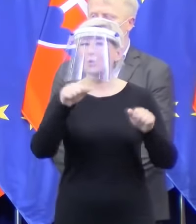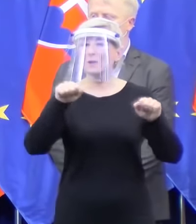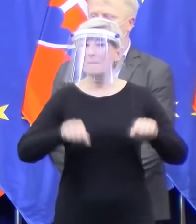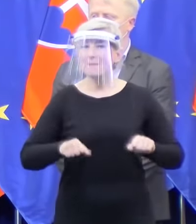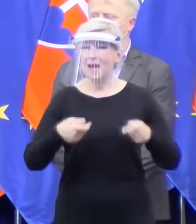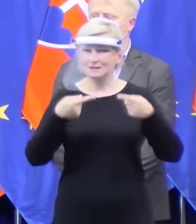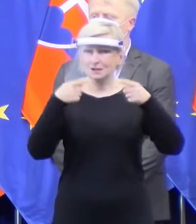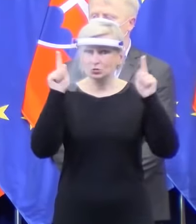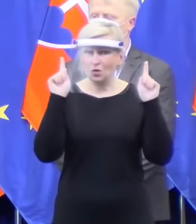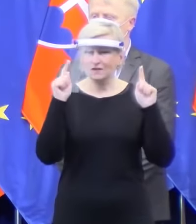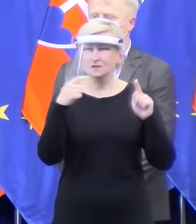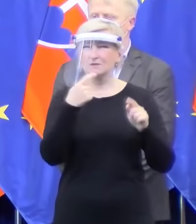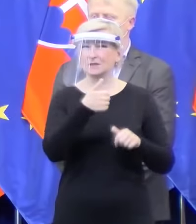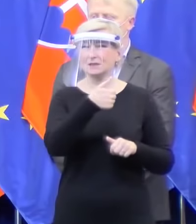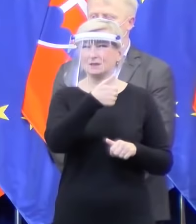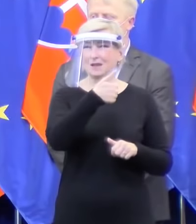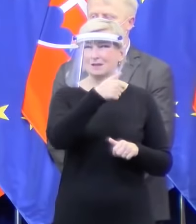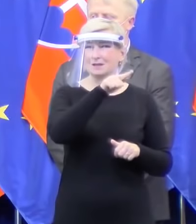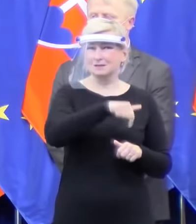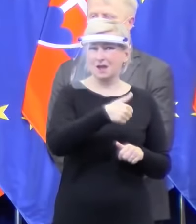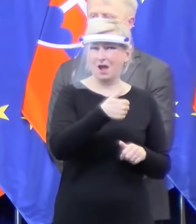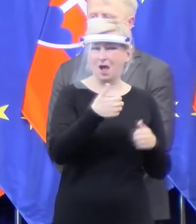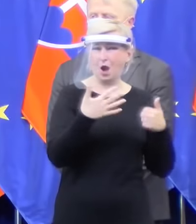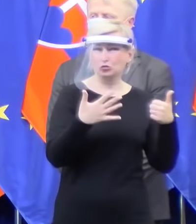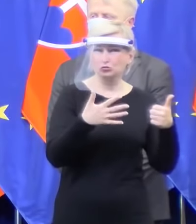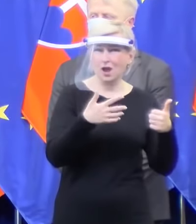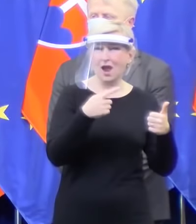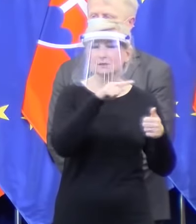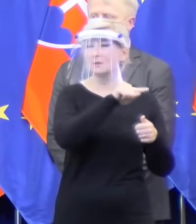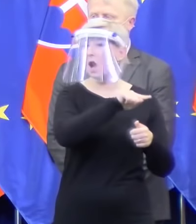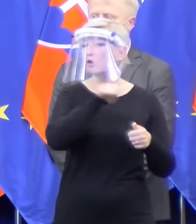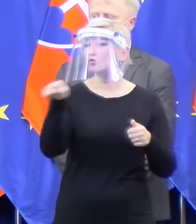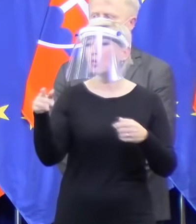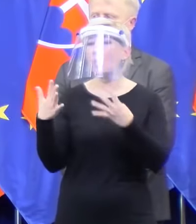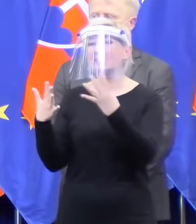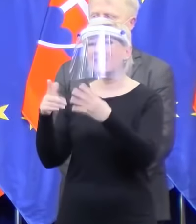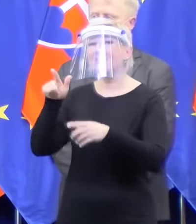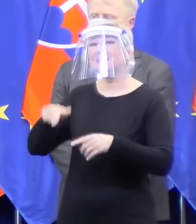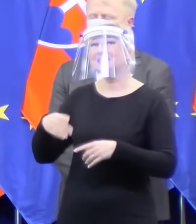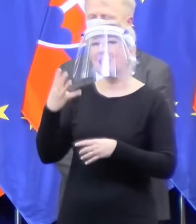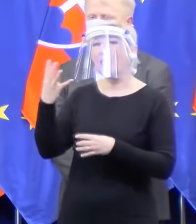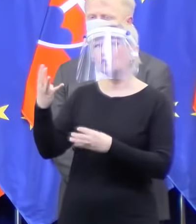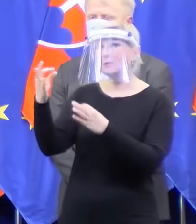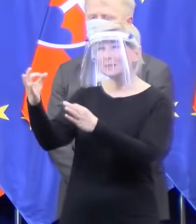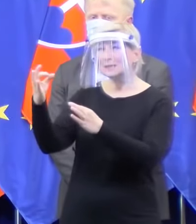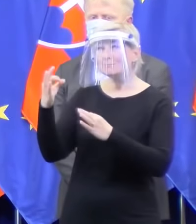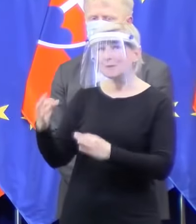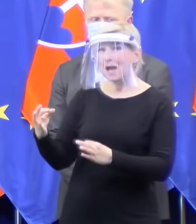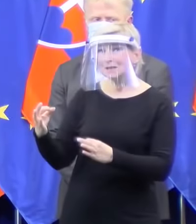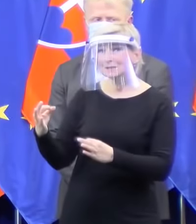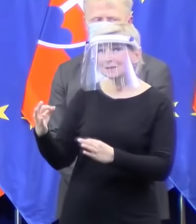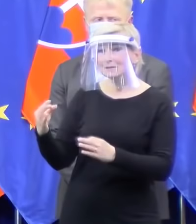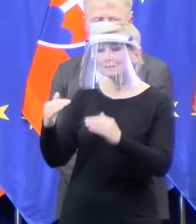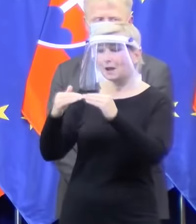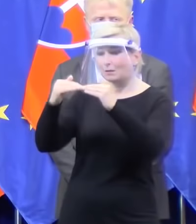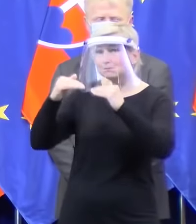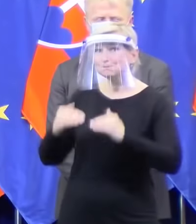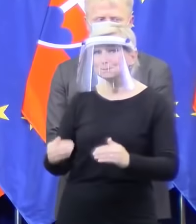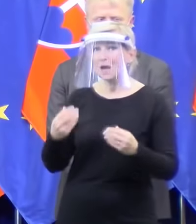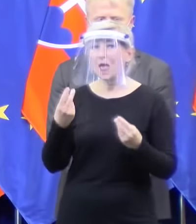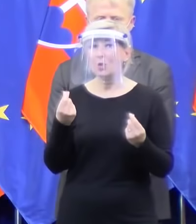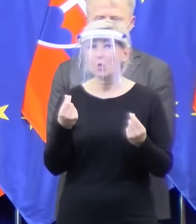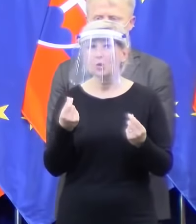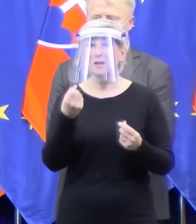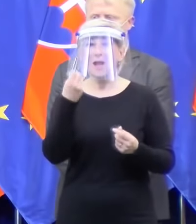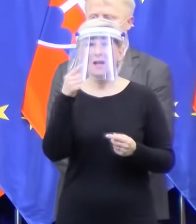alebo 2,4, to je neviem presne to číslo, do 9,4. To je tak dramatický rozdiel, že keď by sme mali mať pokles ekonomiky minus